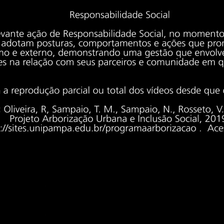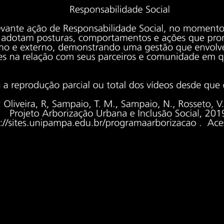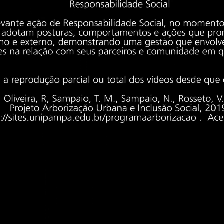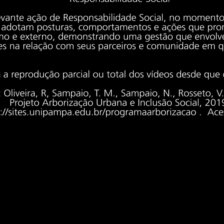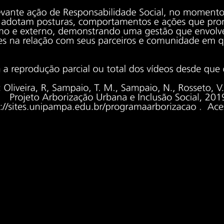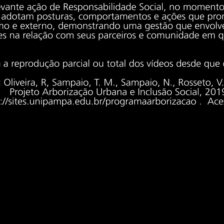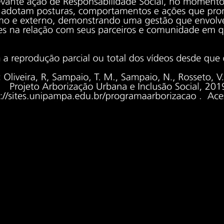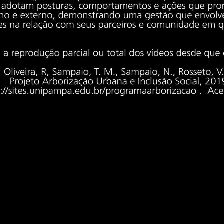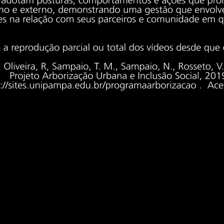suas flores. Obrigado.